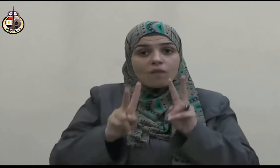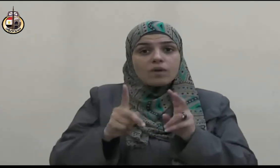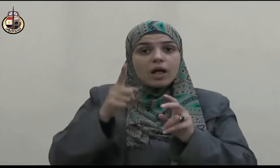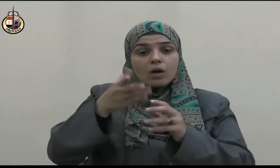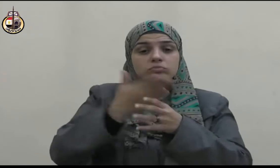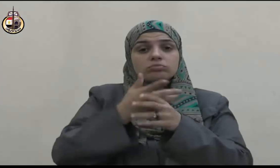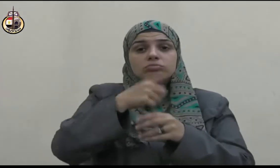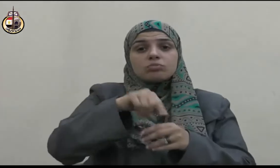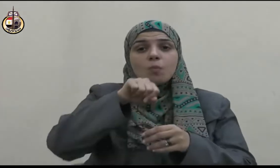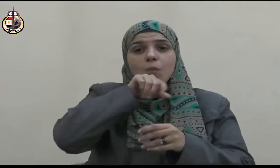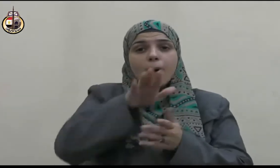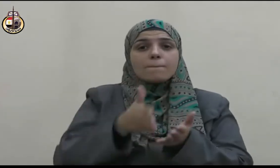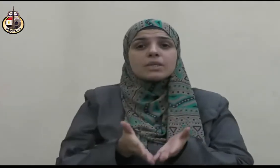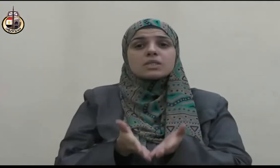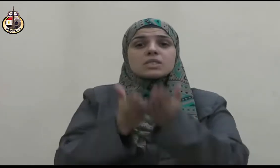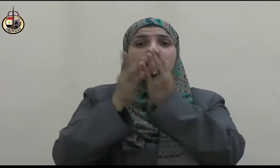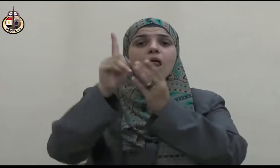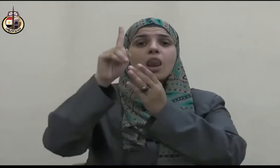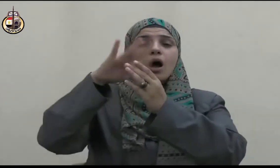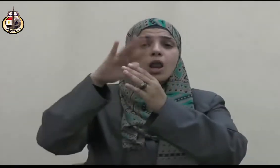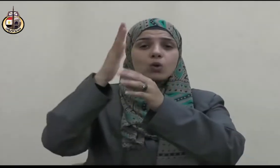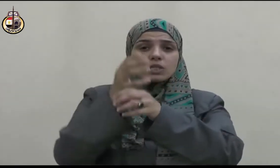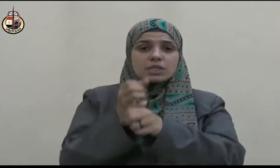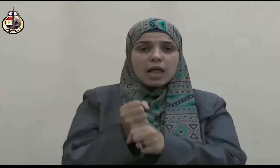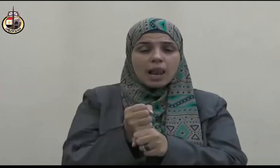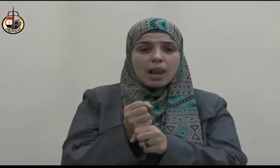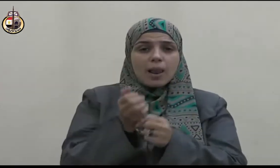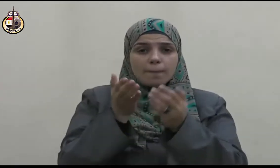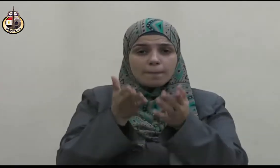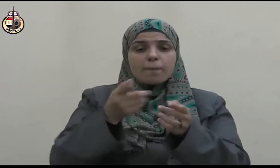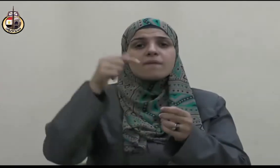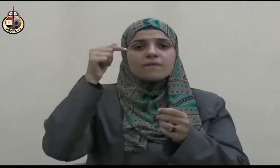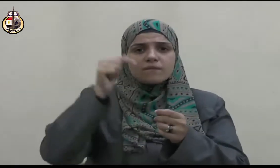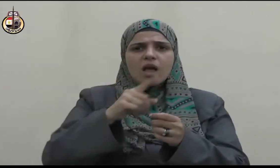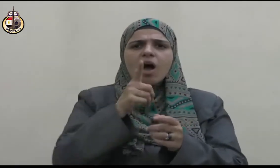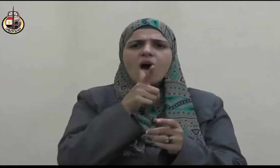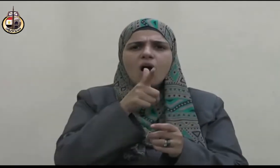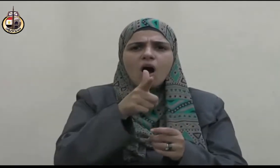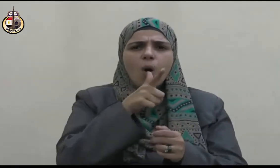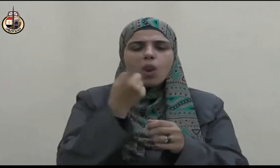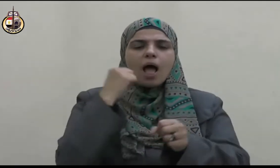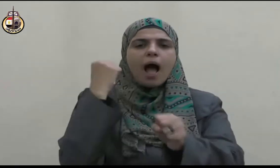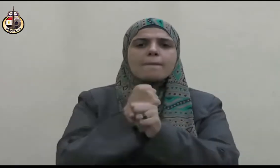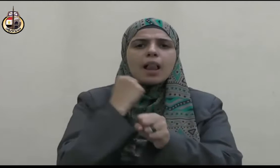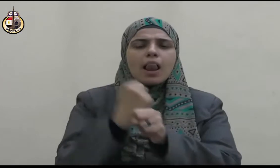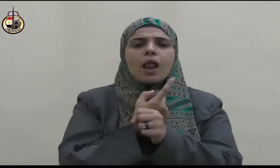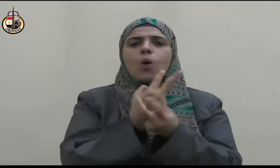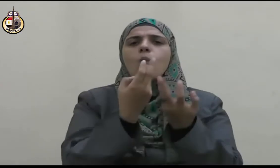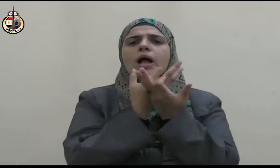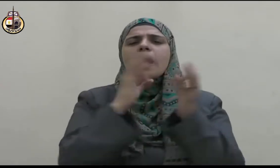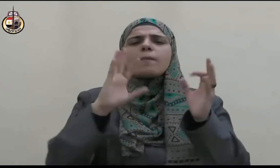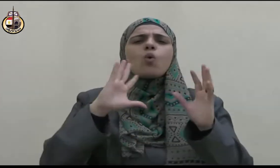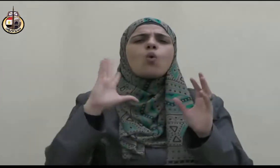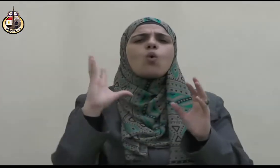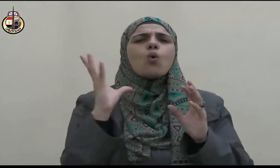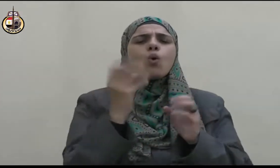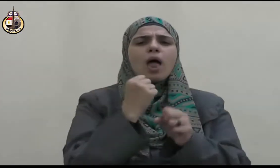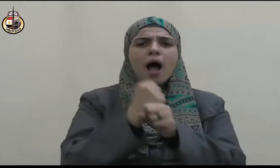وأفعاله وجميع أحواله أنموزجا تطبيقيا لصحيح الإسلام ولا عجب في